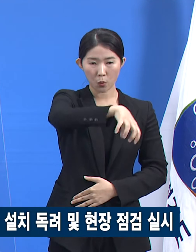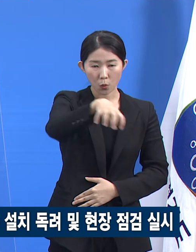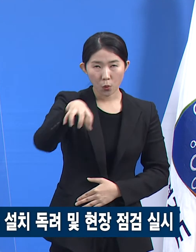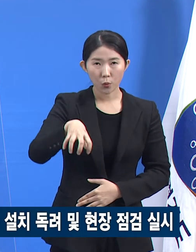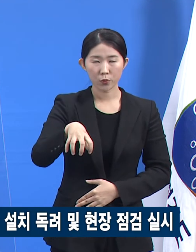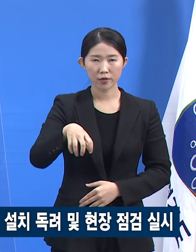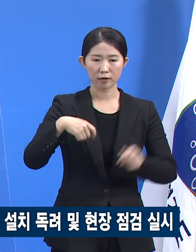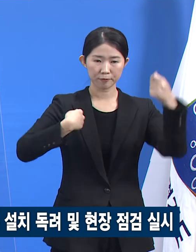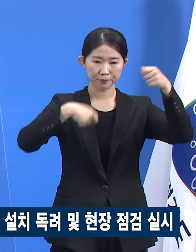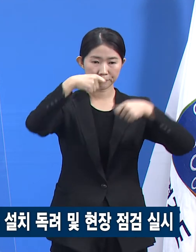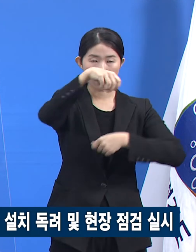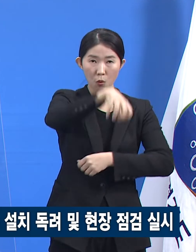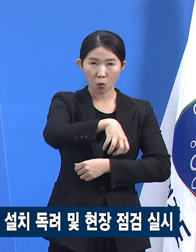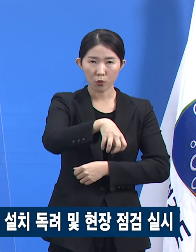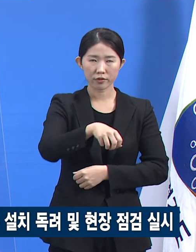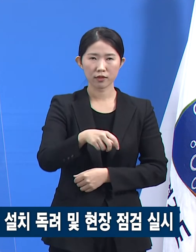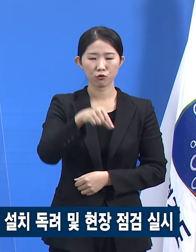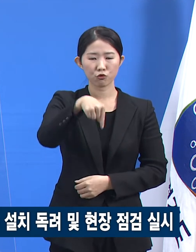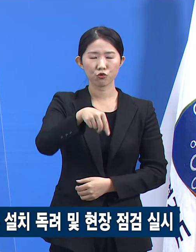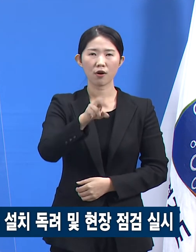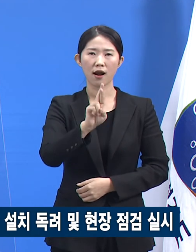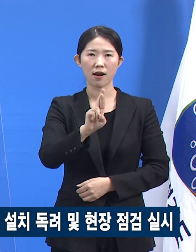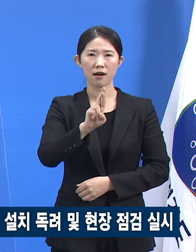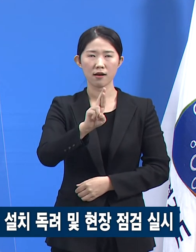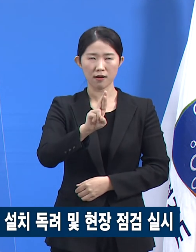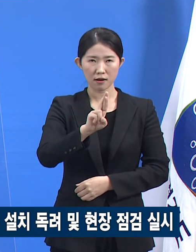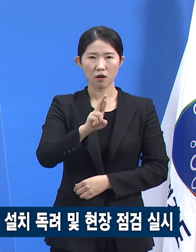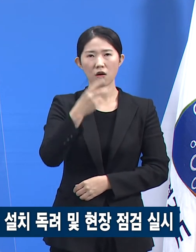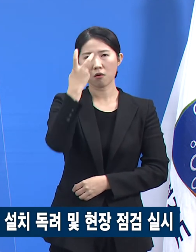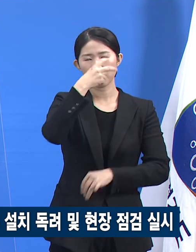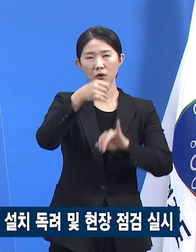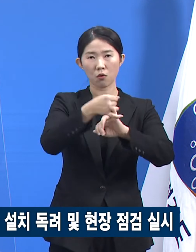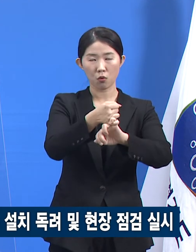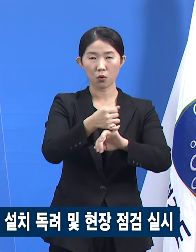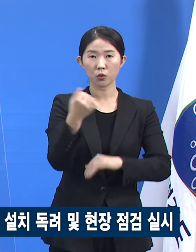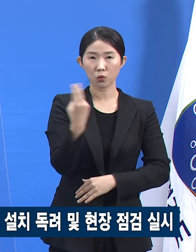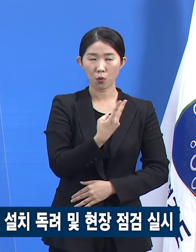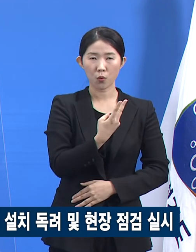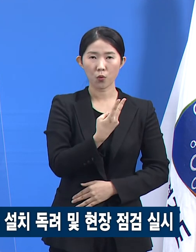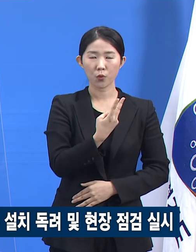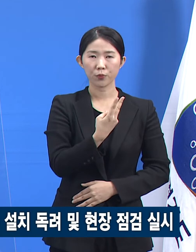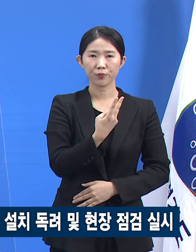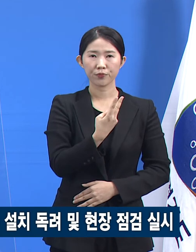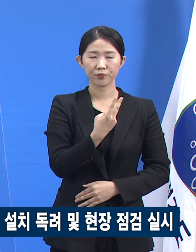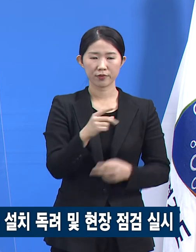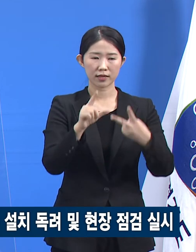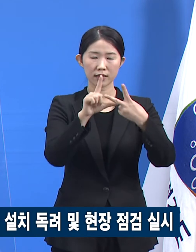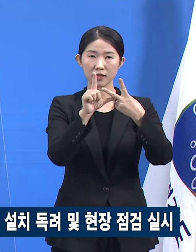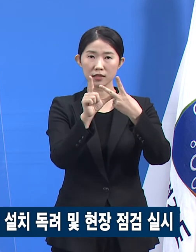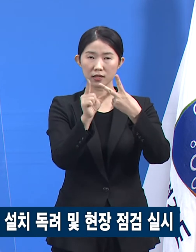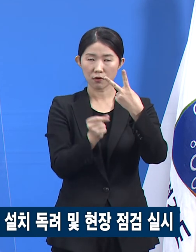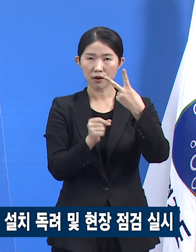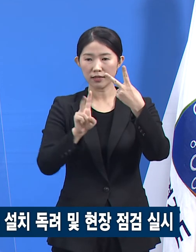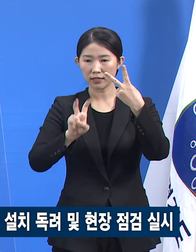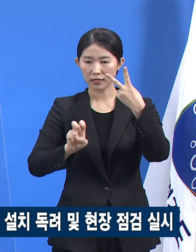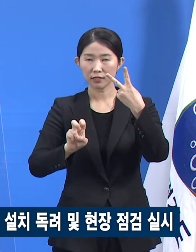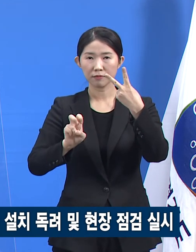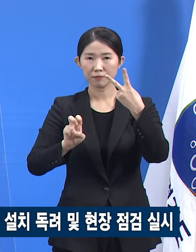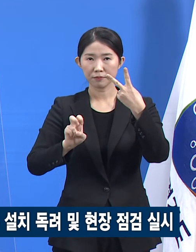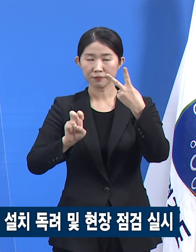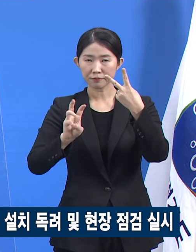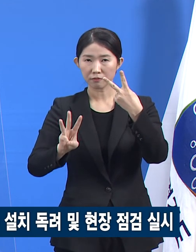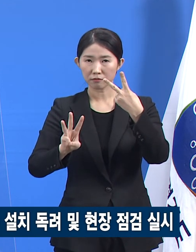것을 독려하는 한편 22일부터 26일까지 시설 내 방역수칙 이행 실태를 현장